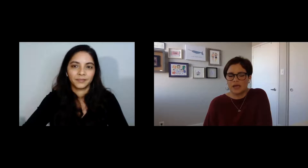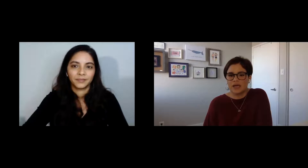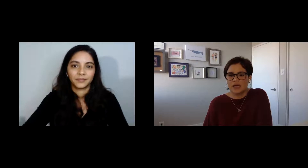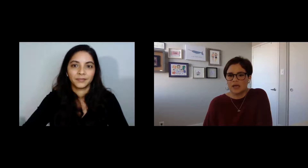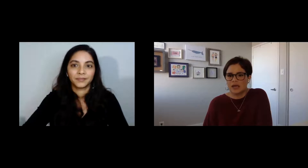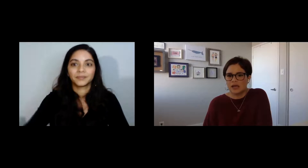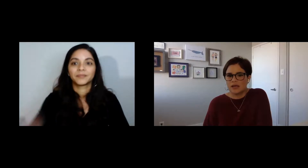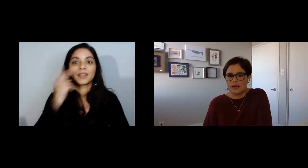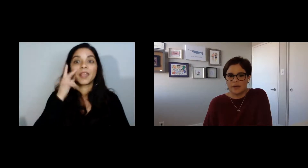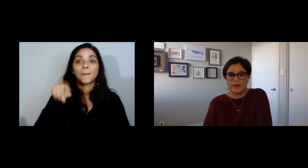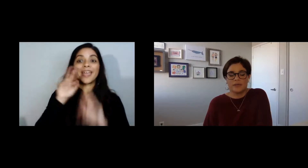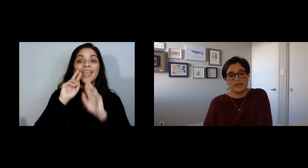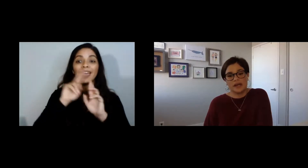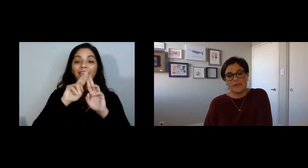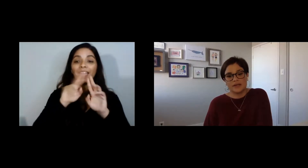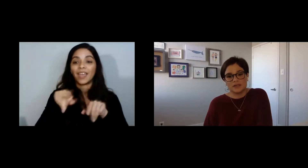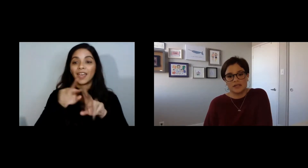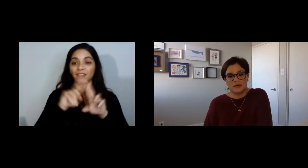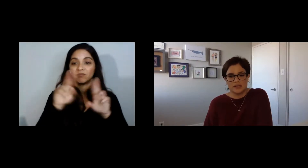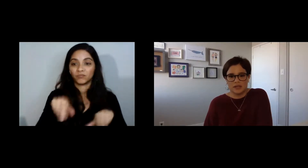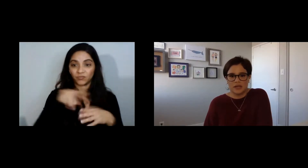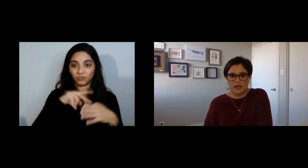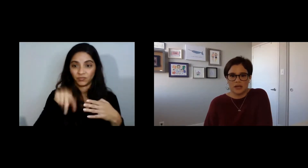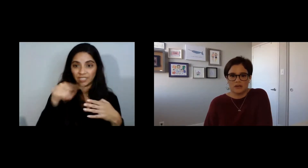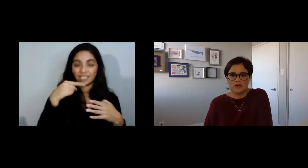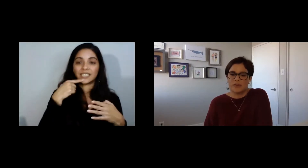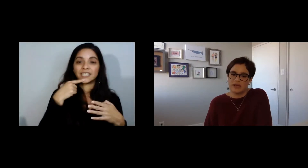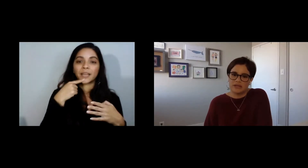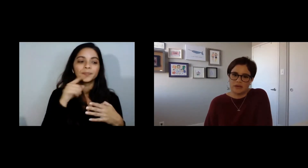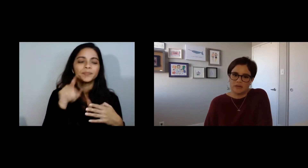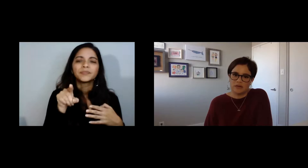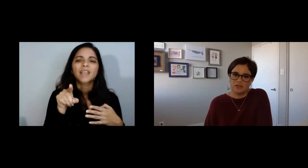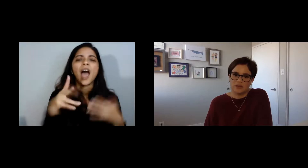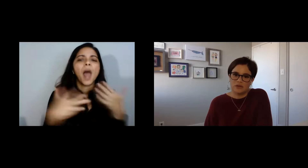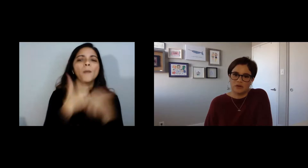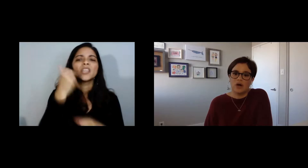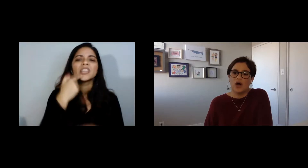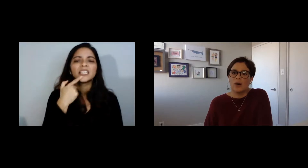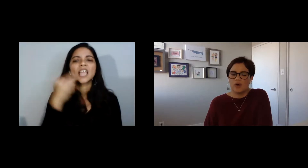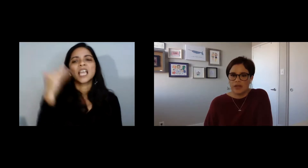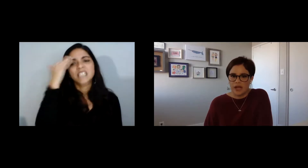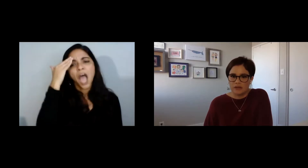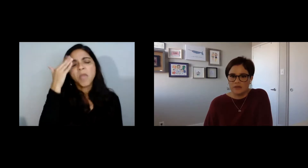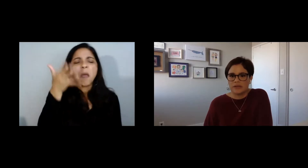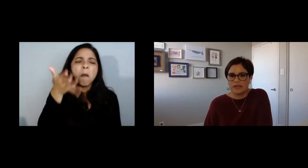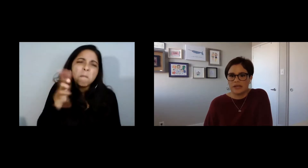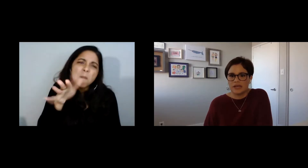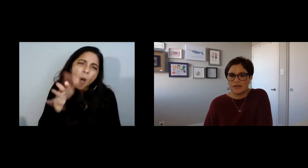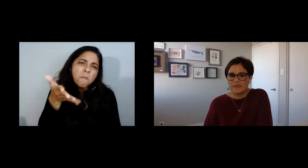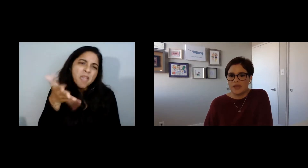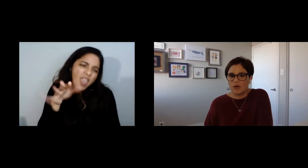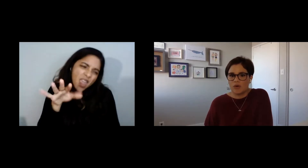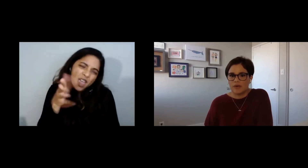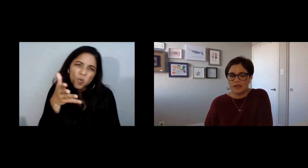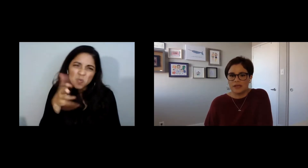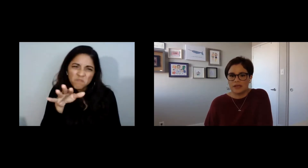que la mayor parte de las personas nos dicen que sus comunidades tienen un conocimiento moderado de